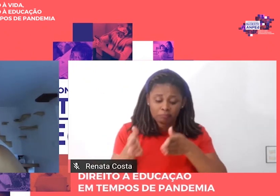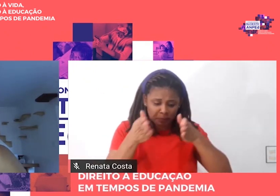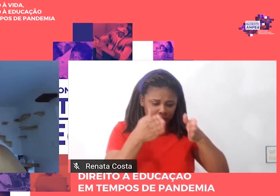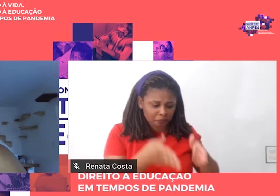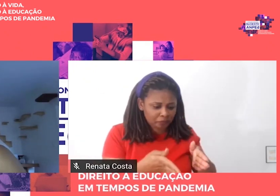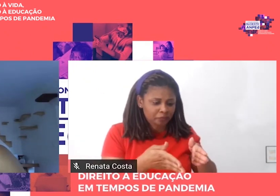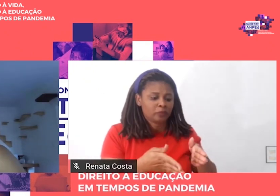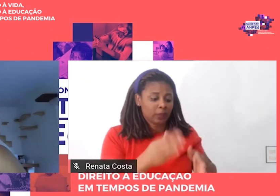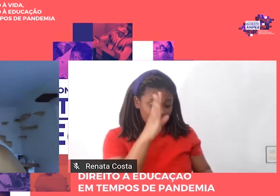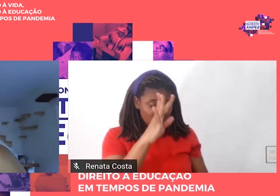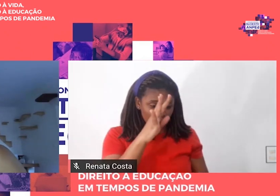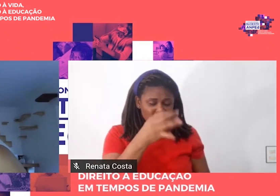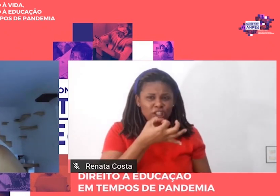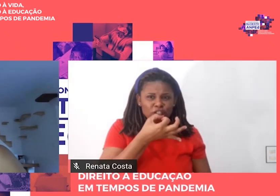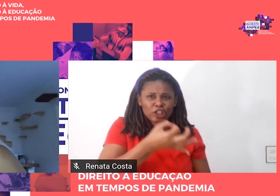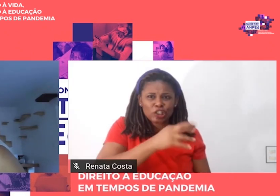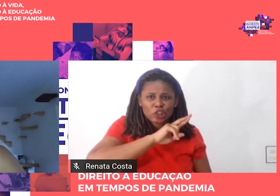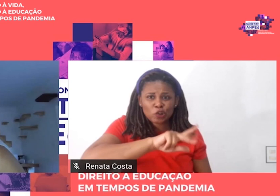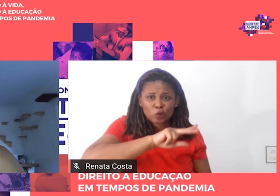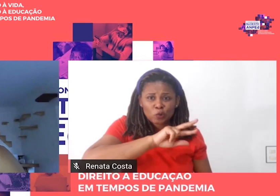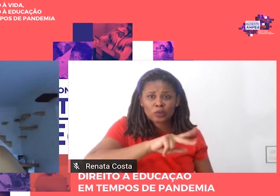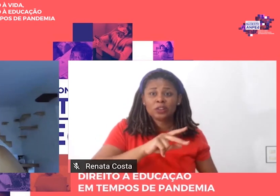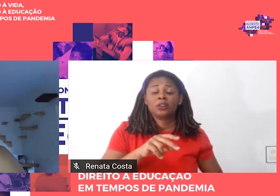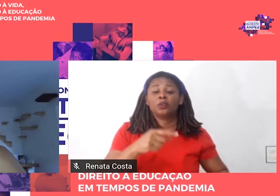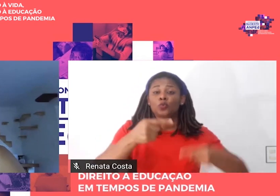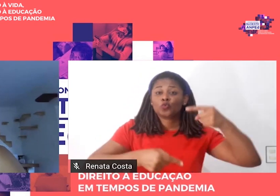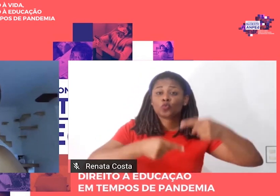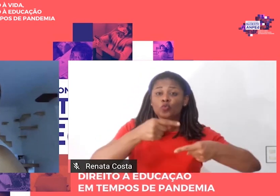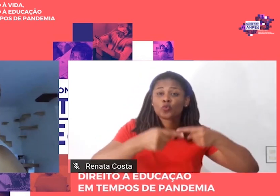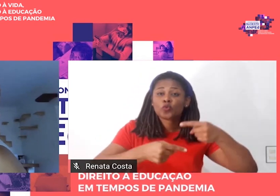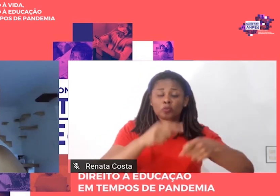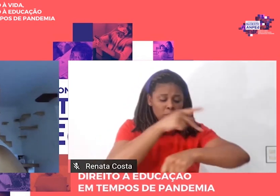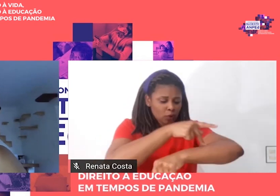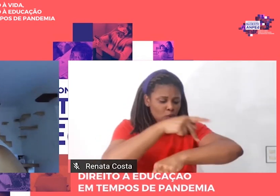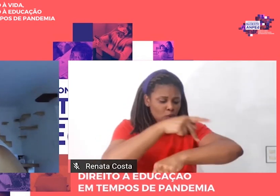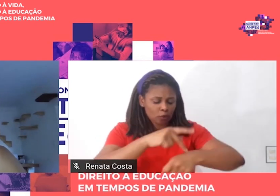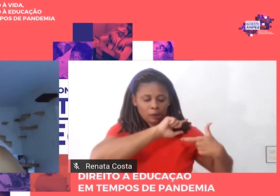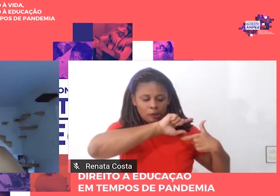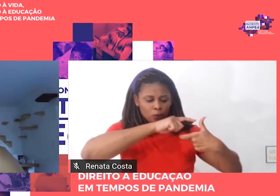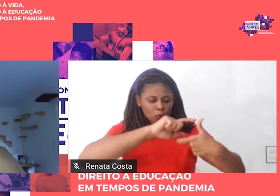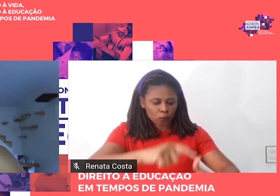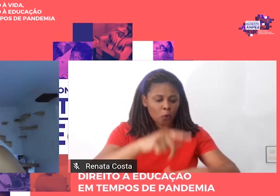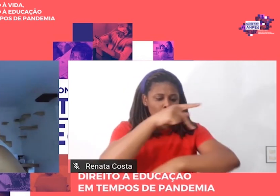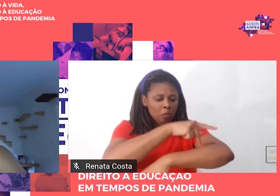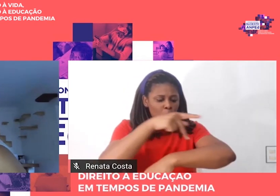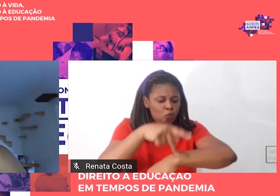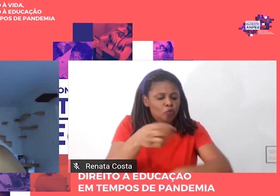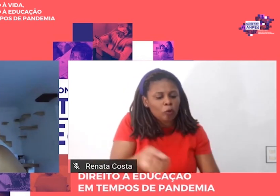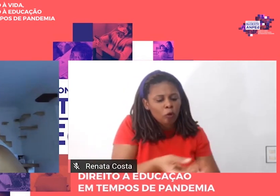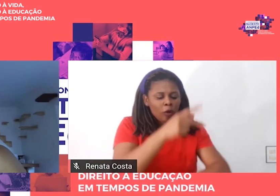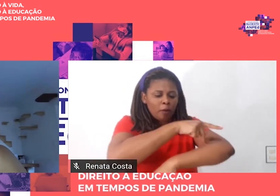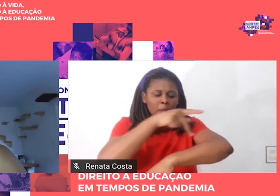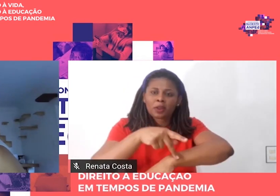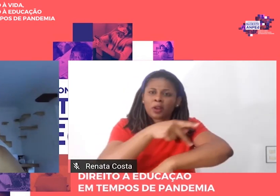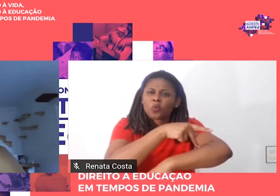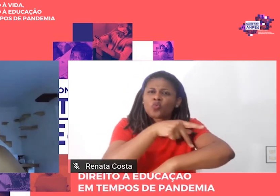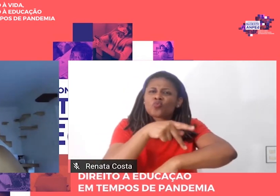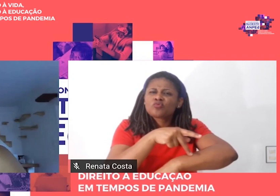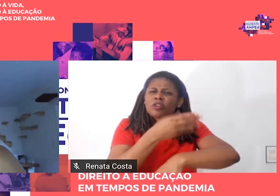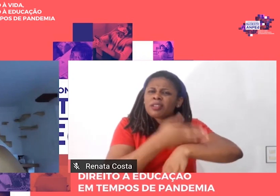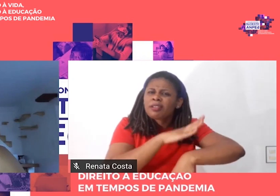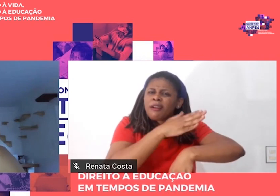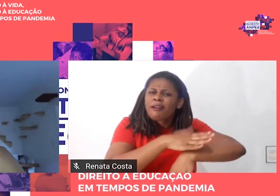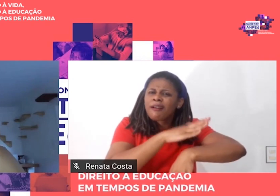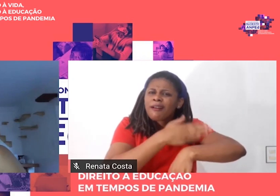Saviene discute a pedagogia tradicional, a pedagogia nova e a pedagogia tecnicista. No caso da primeira, a